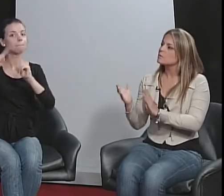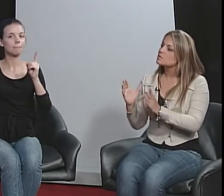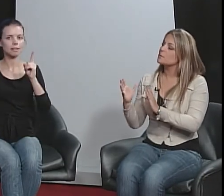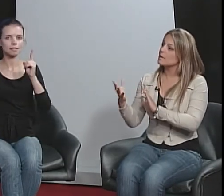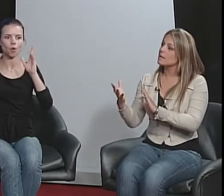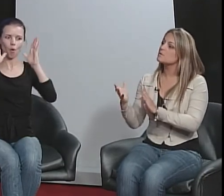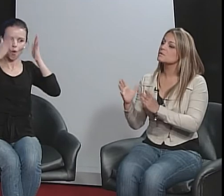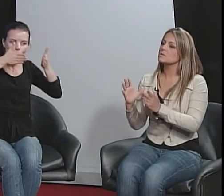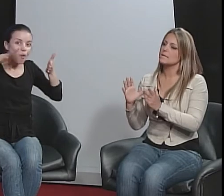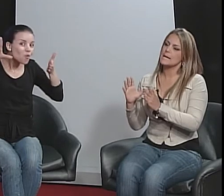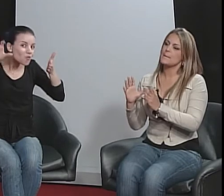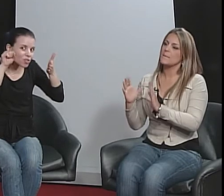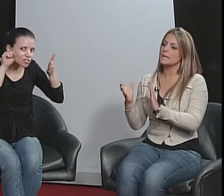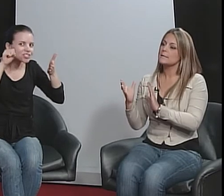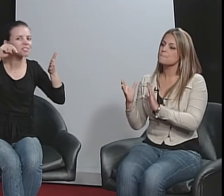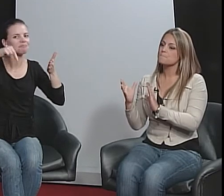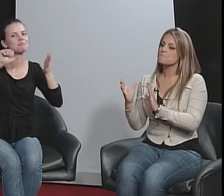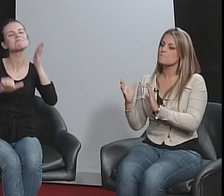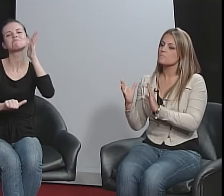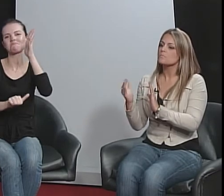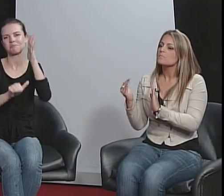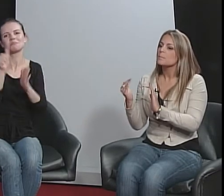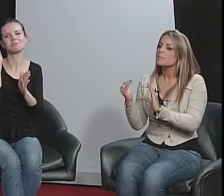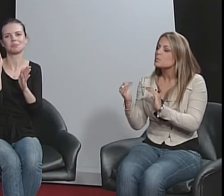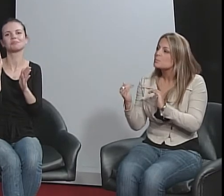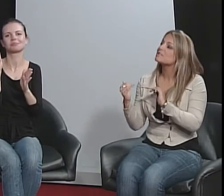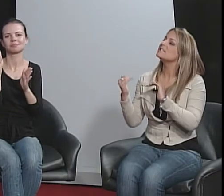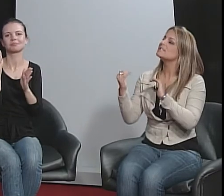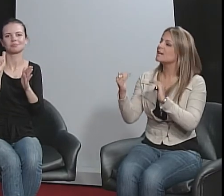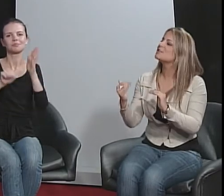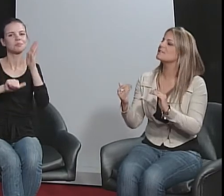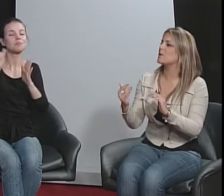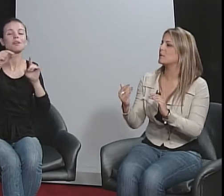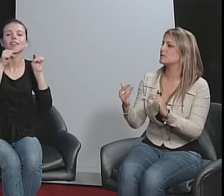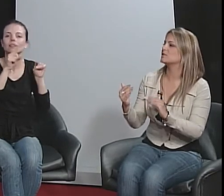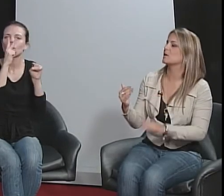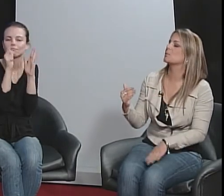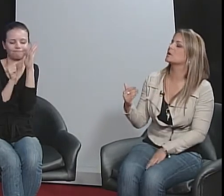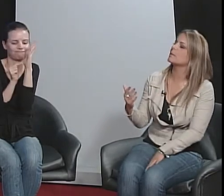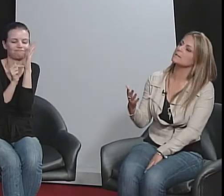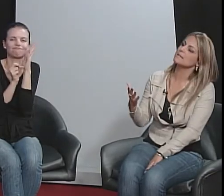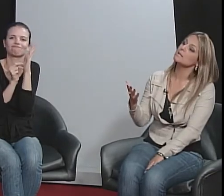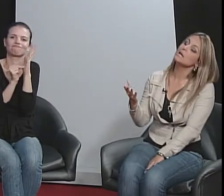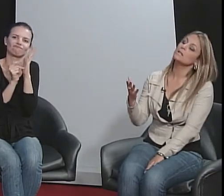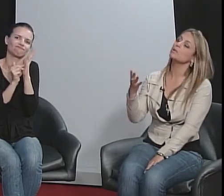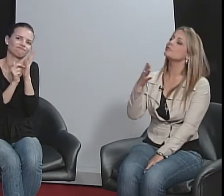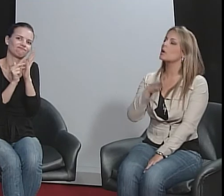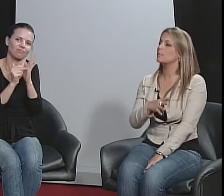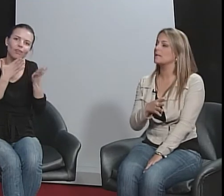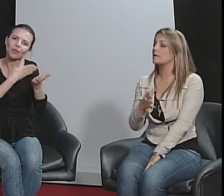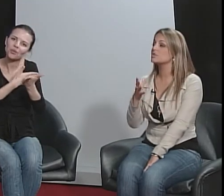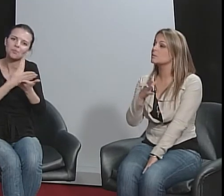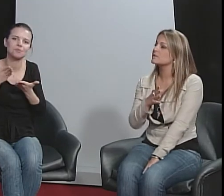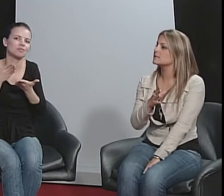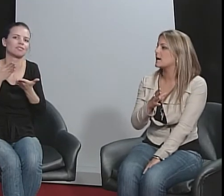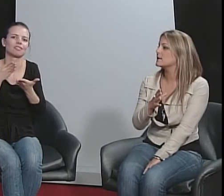um dos primeiros e ele é bem para os iniciantes realmente, o programa traz tanto vocabulário de língua de sinais,